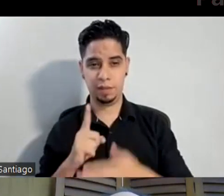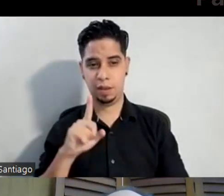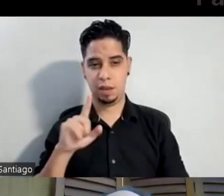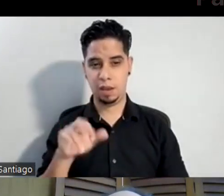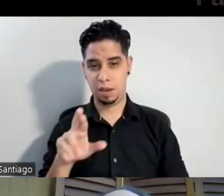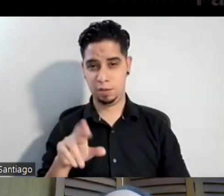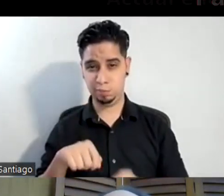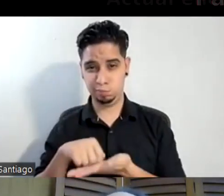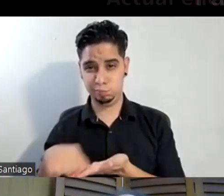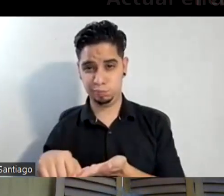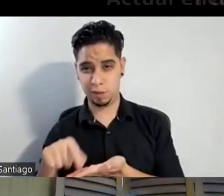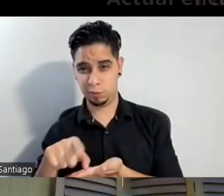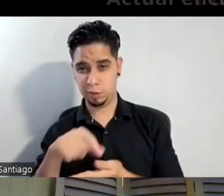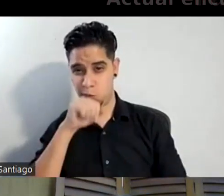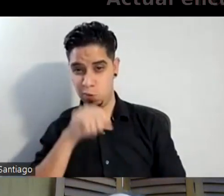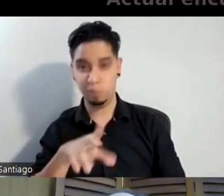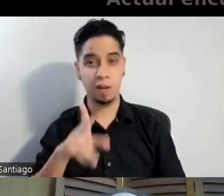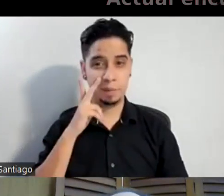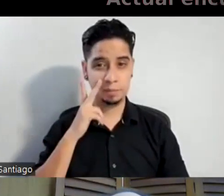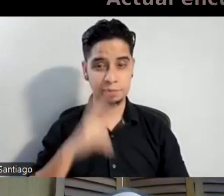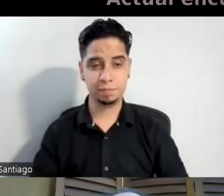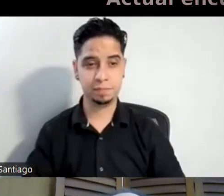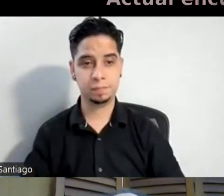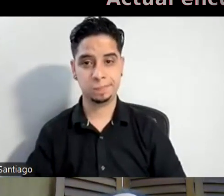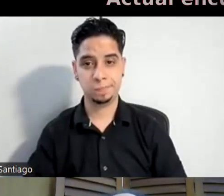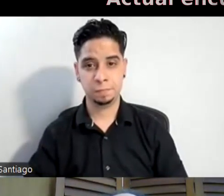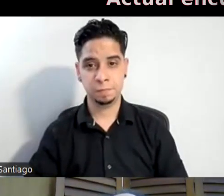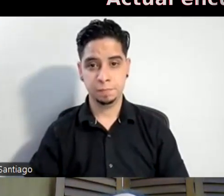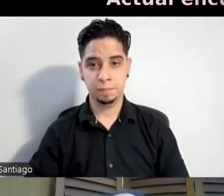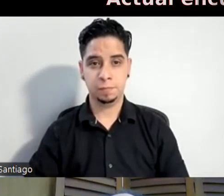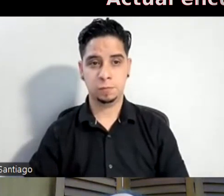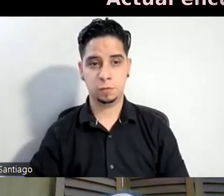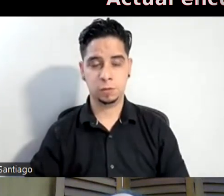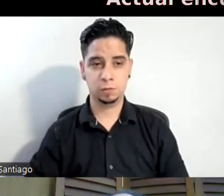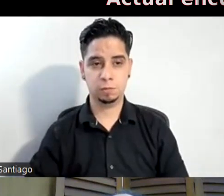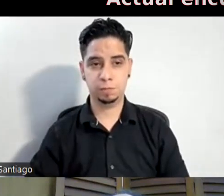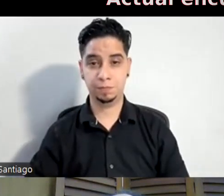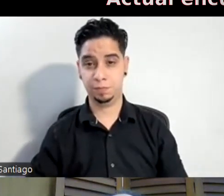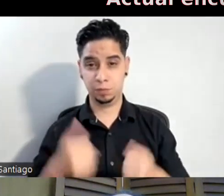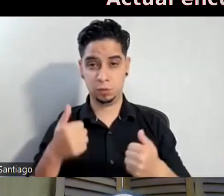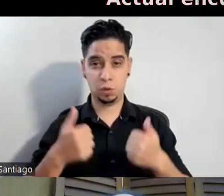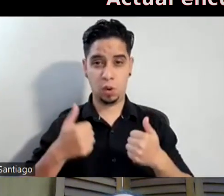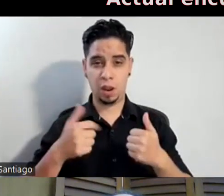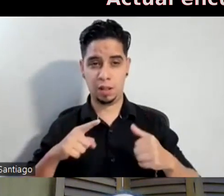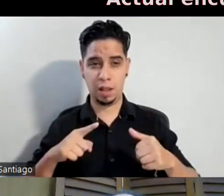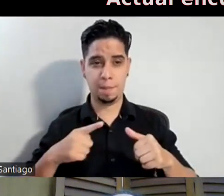que esta te va a gustar. ¿Cuál se conoce como la primera tarjeta de